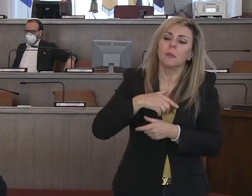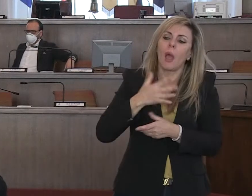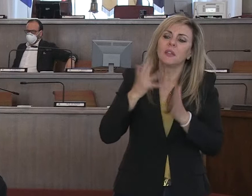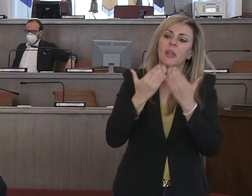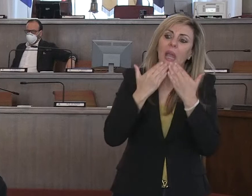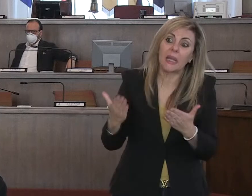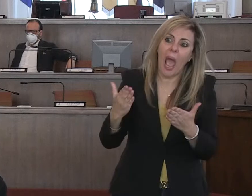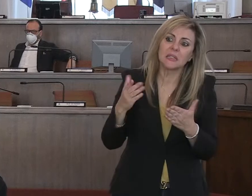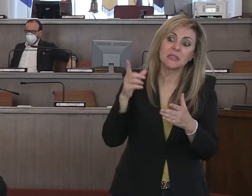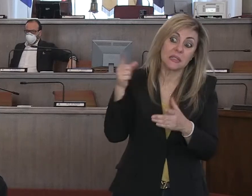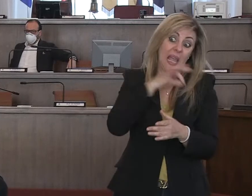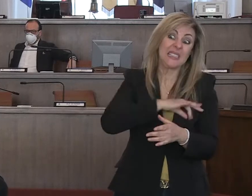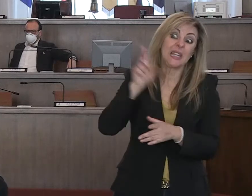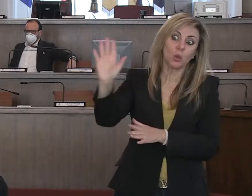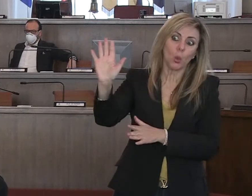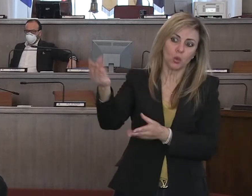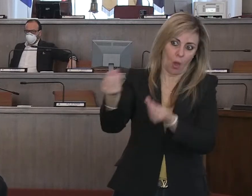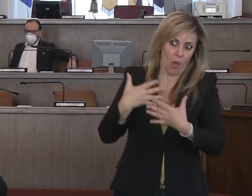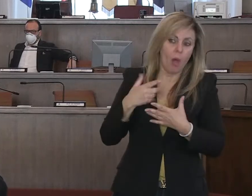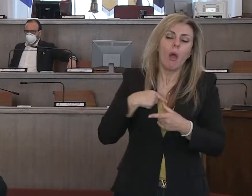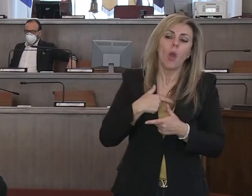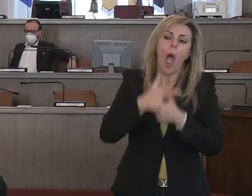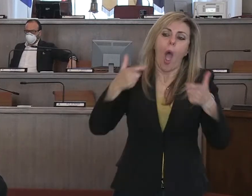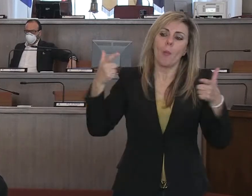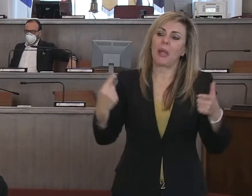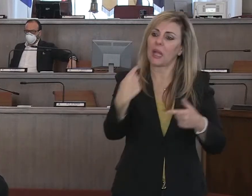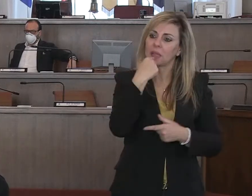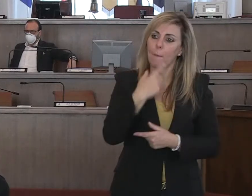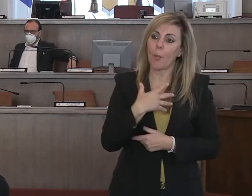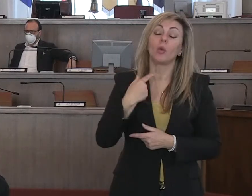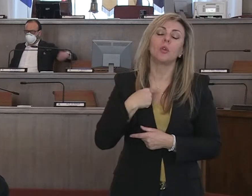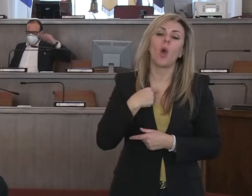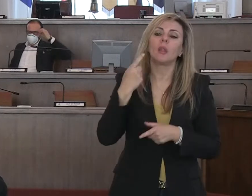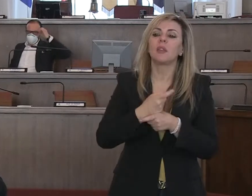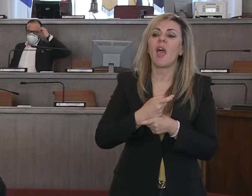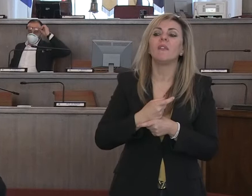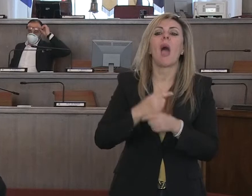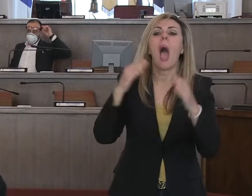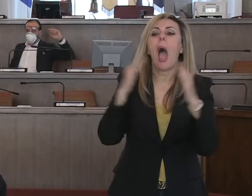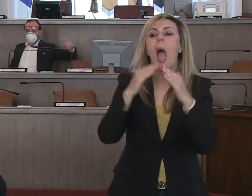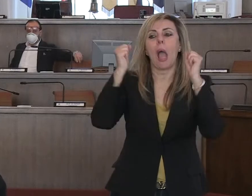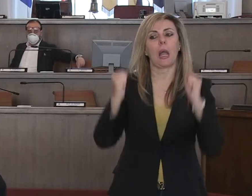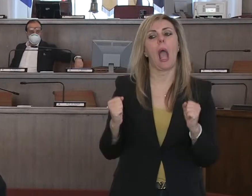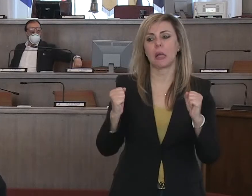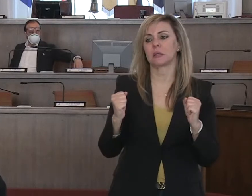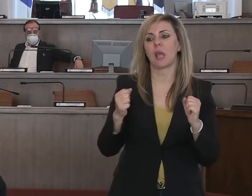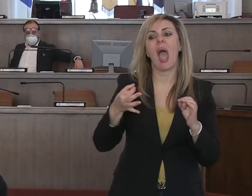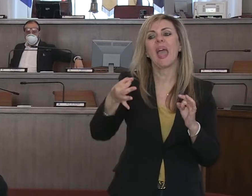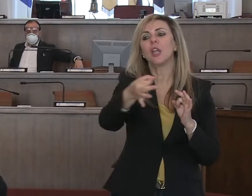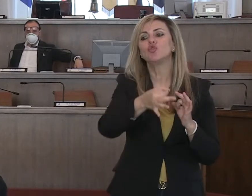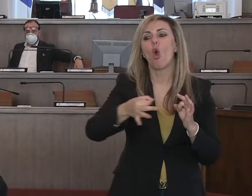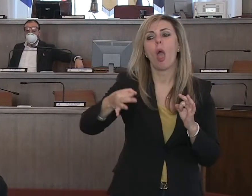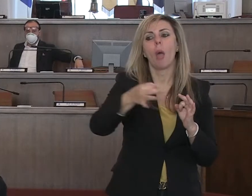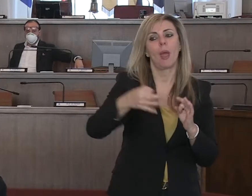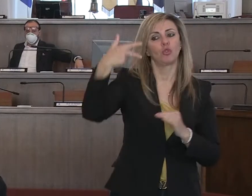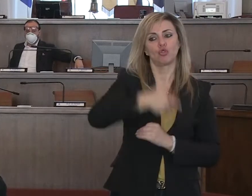riferito il Presidente, il messaggio che noi grande dobbiamo mandare è quello dell'isolamento sociale. Un isolamento sociale